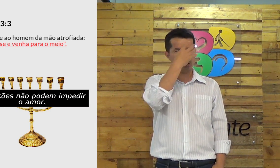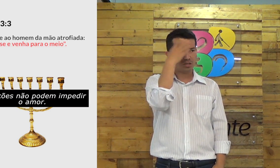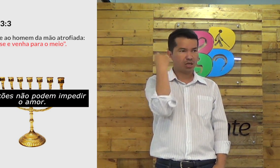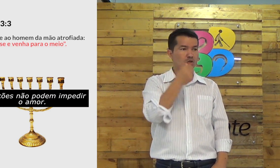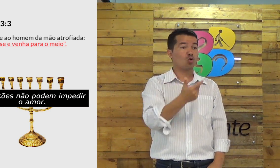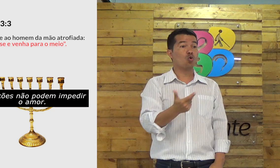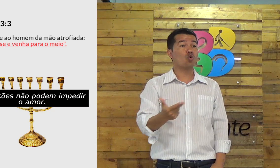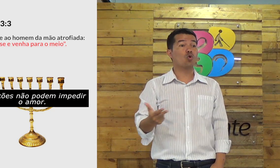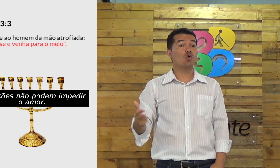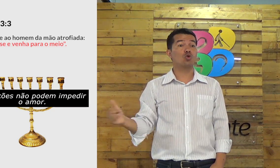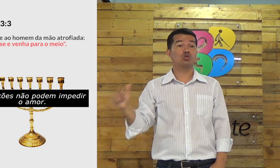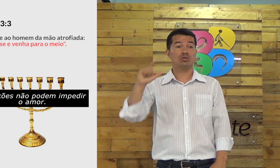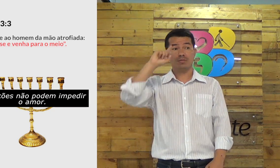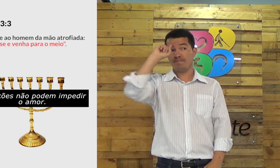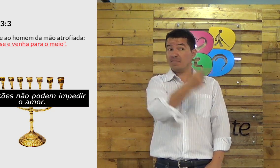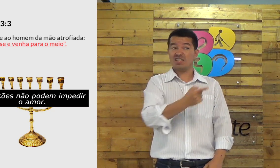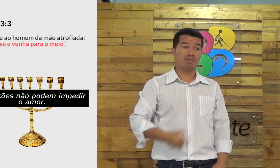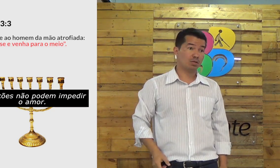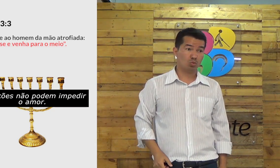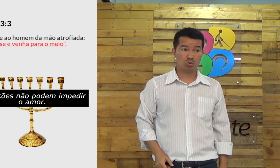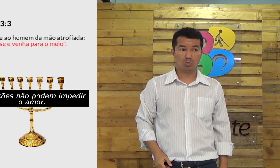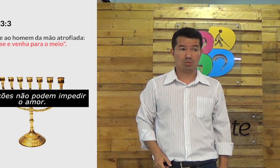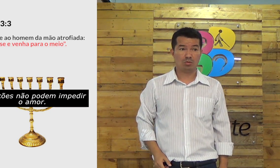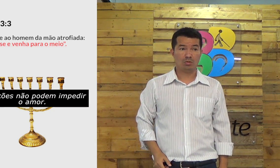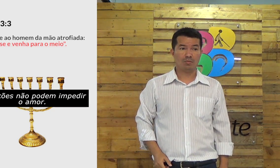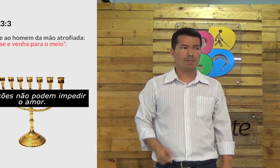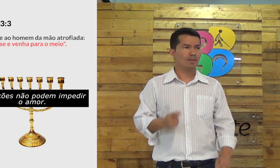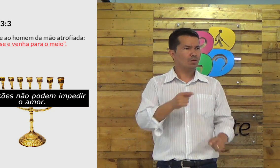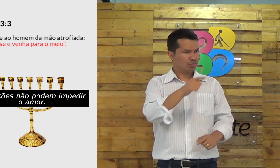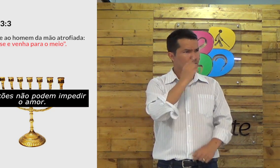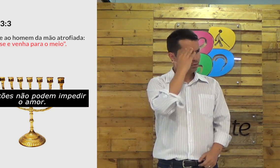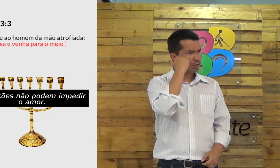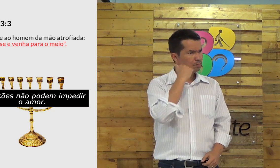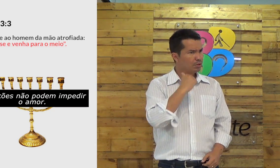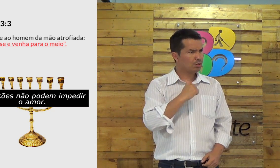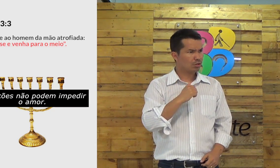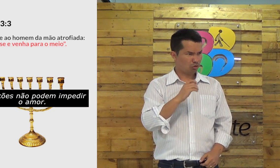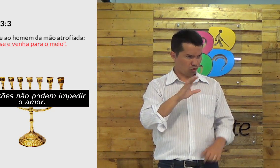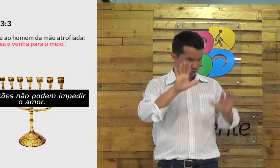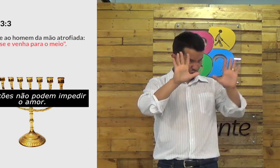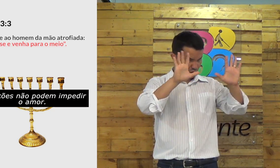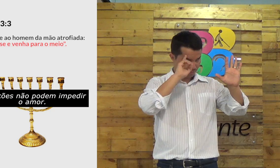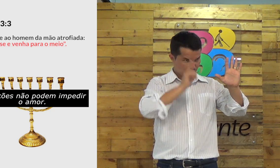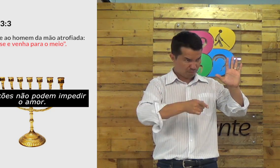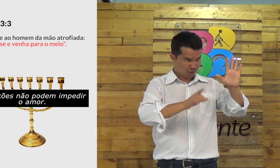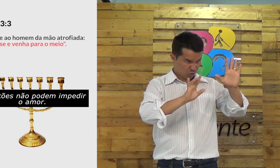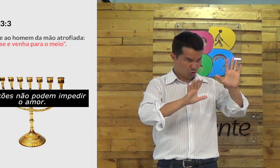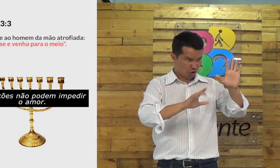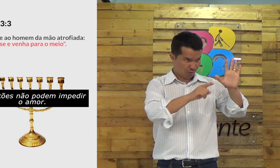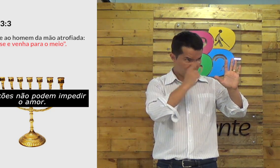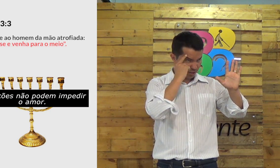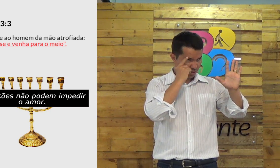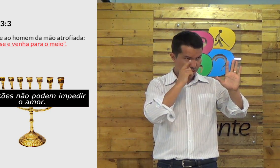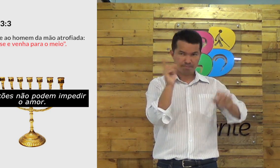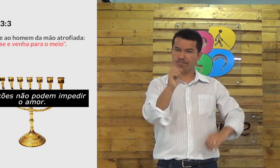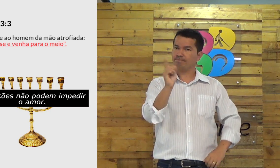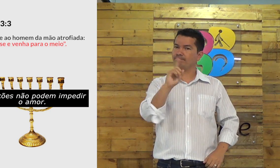mas esquecem de tantas outras coisas esquecem dos outros mandamentos também você sabe você acha que são só 10